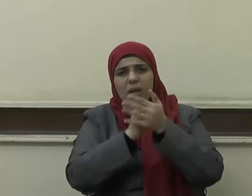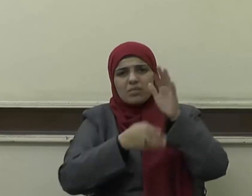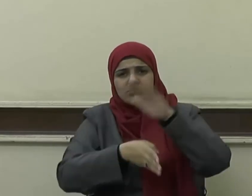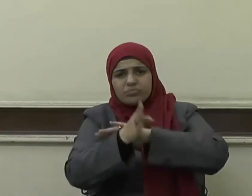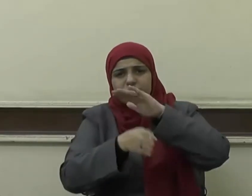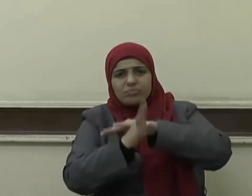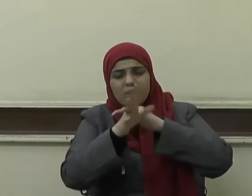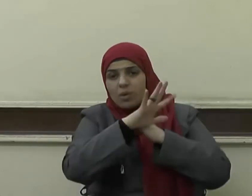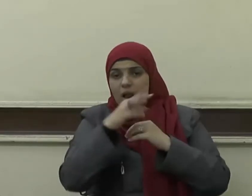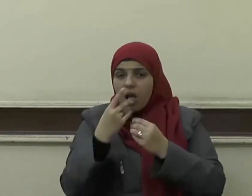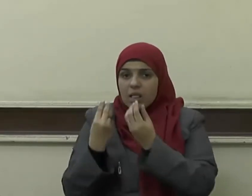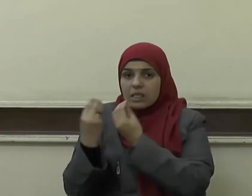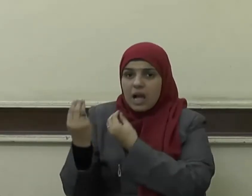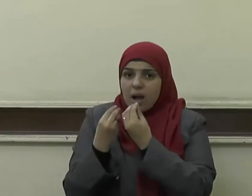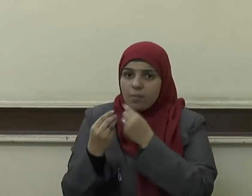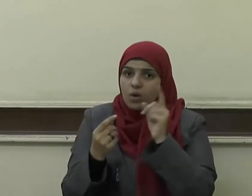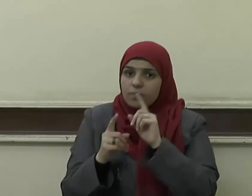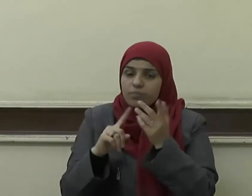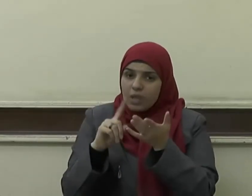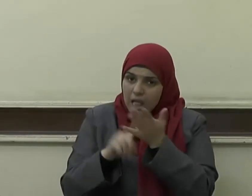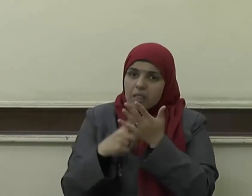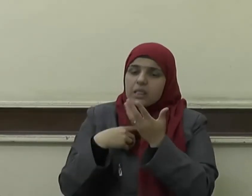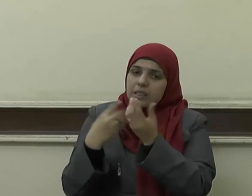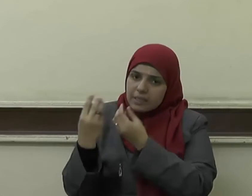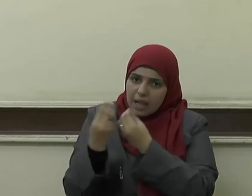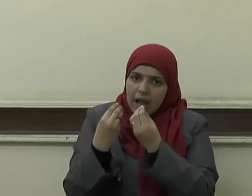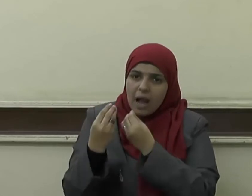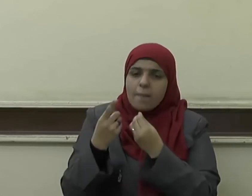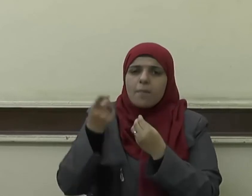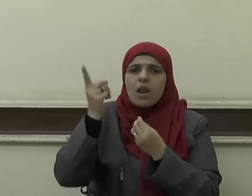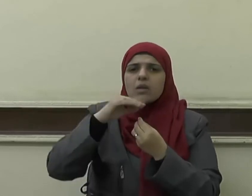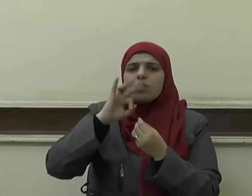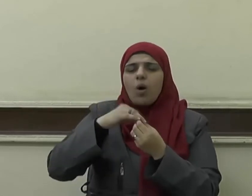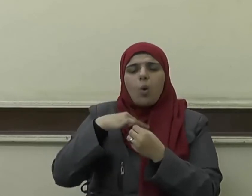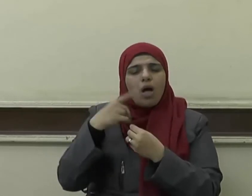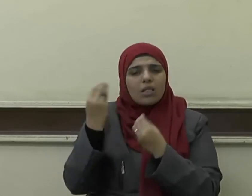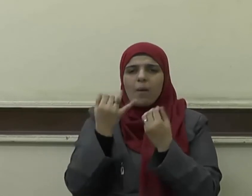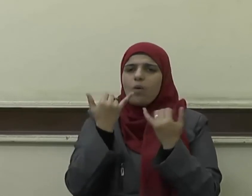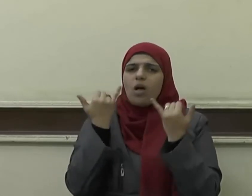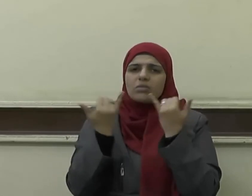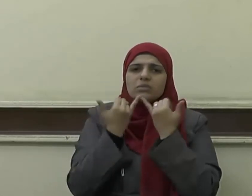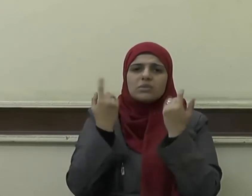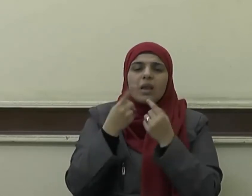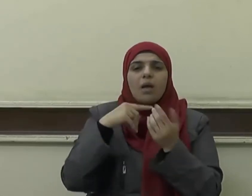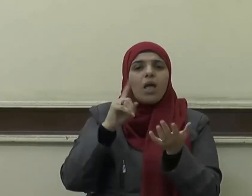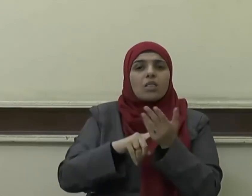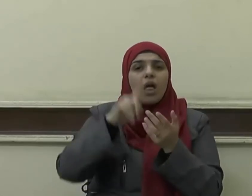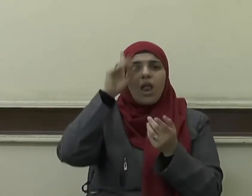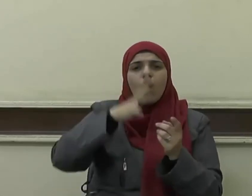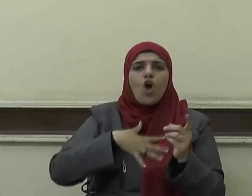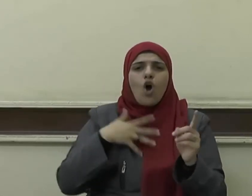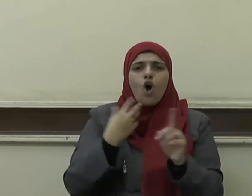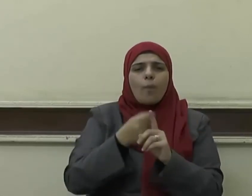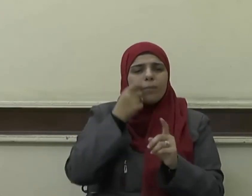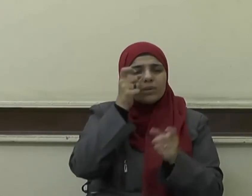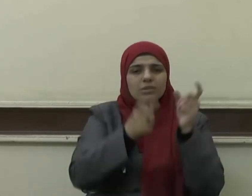إن الله يحب المقسطين وكان النبي صلى الله عليه وسلم يتعامل مع غير